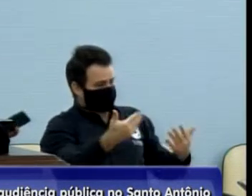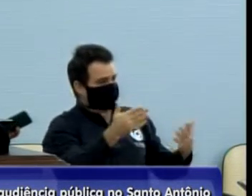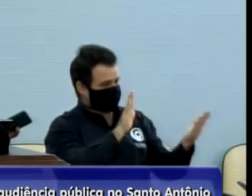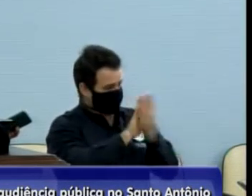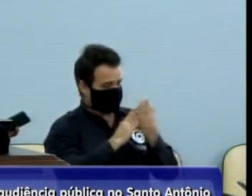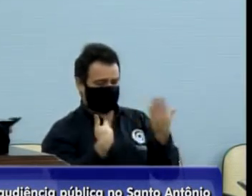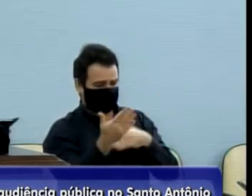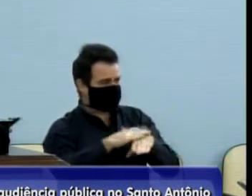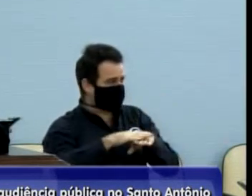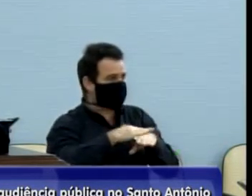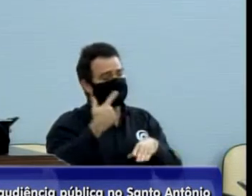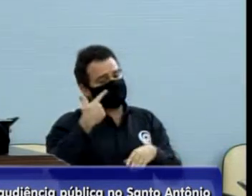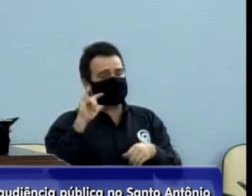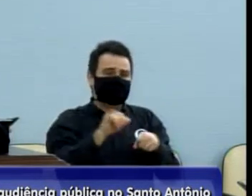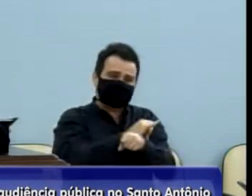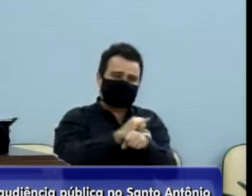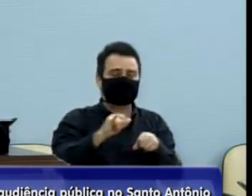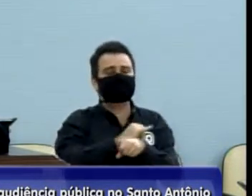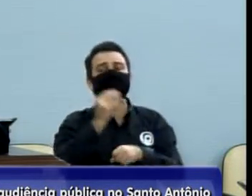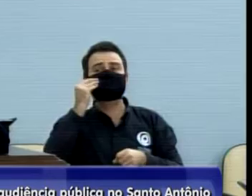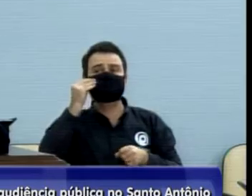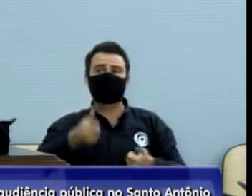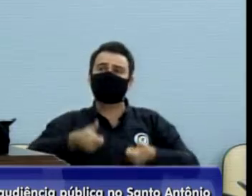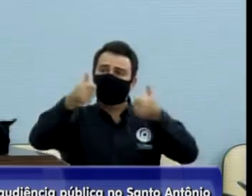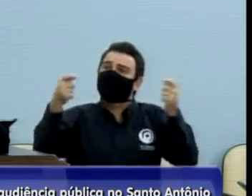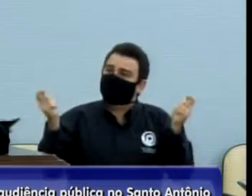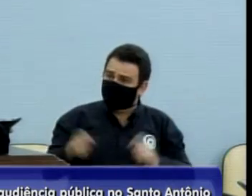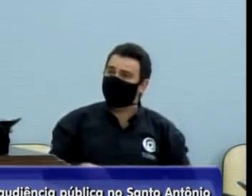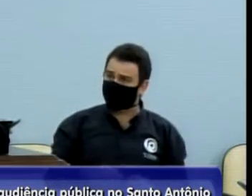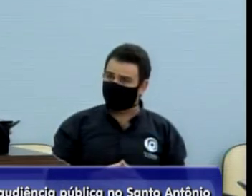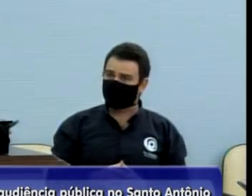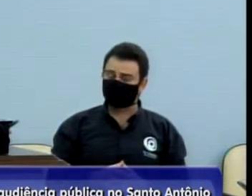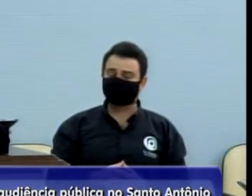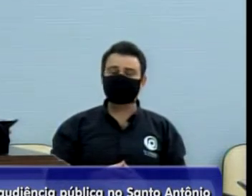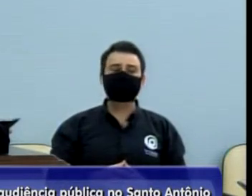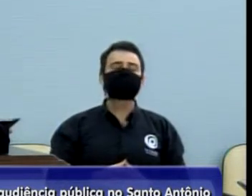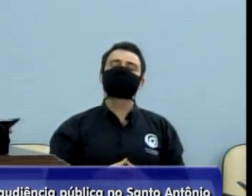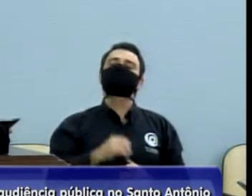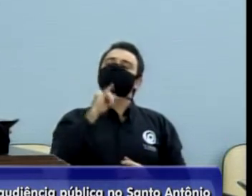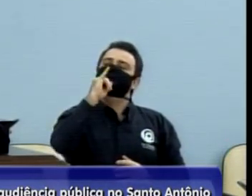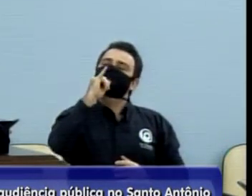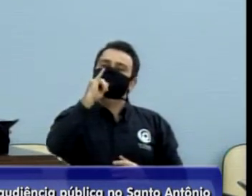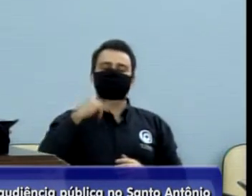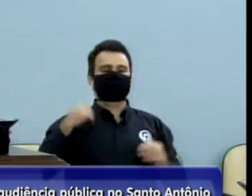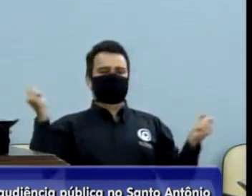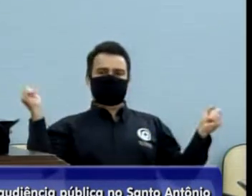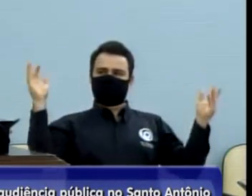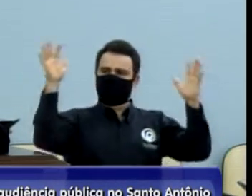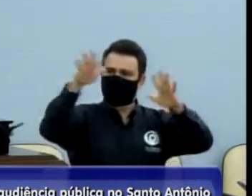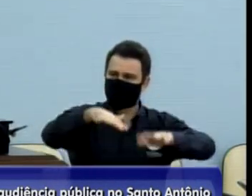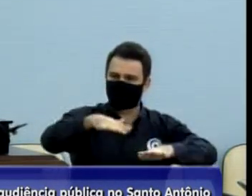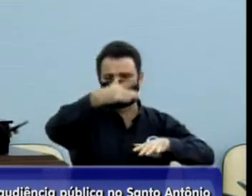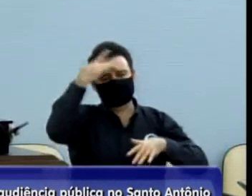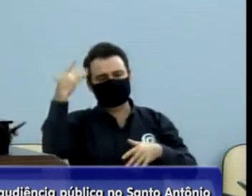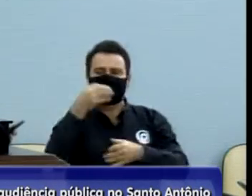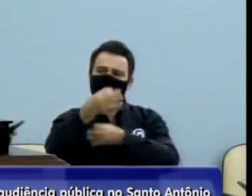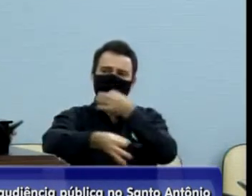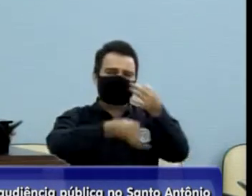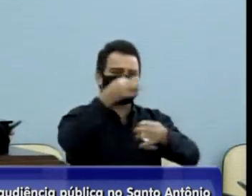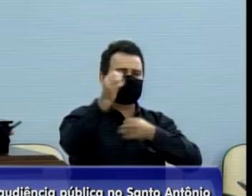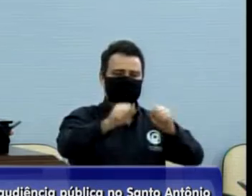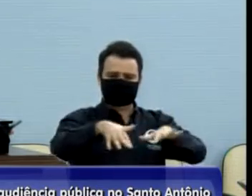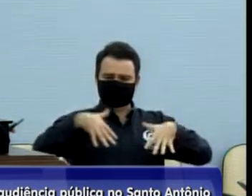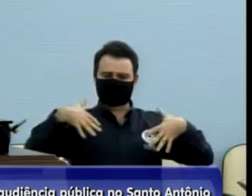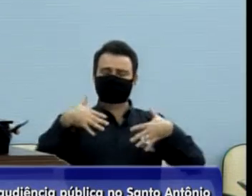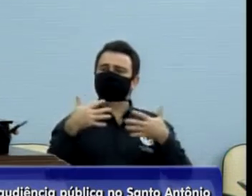tentar melhorar, é isso, não é, quando você vai para o diálogo, você se dispõe ao